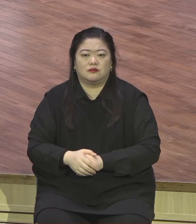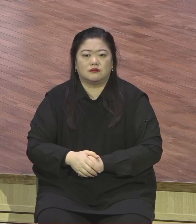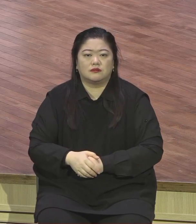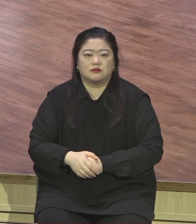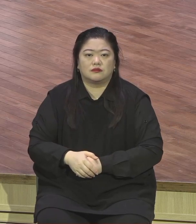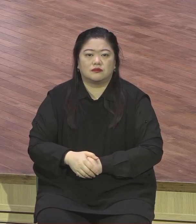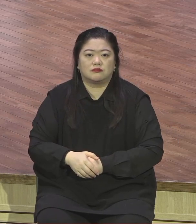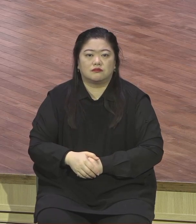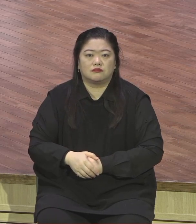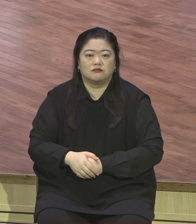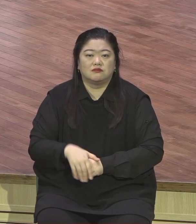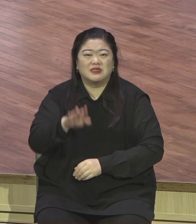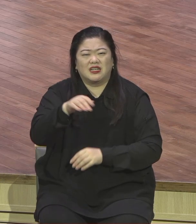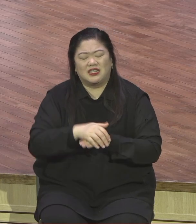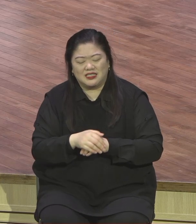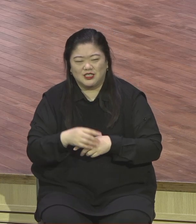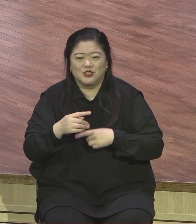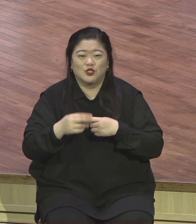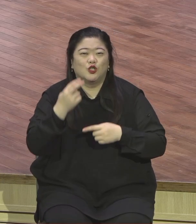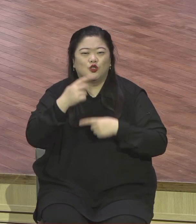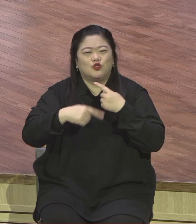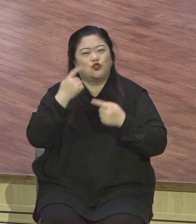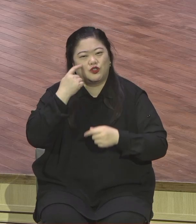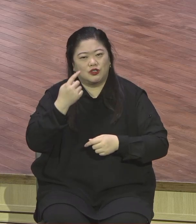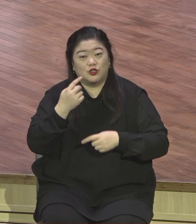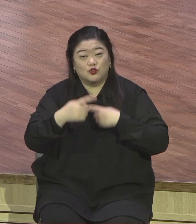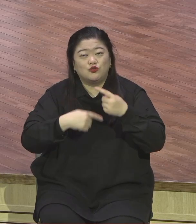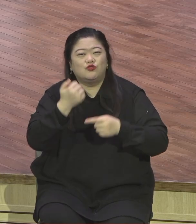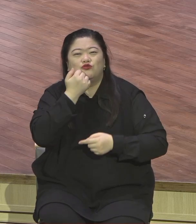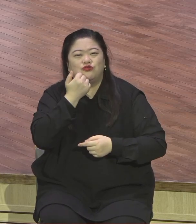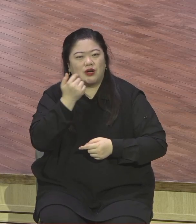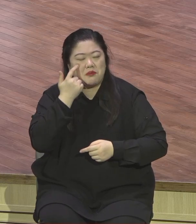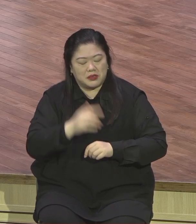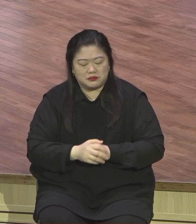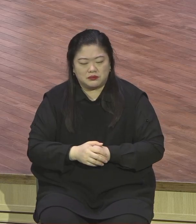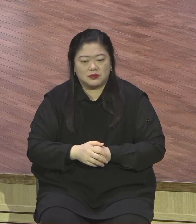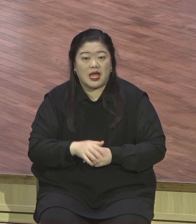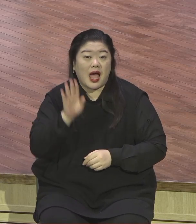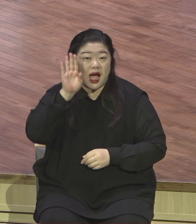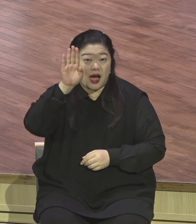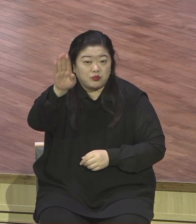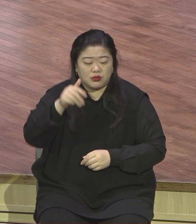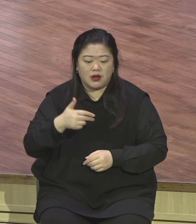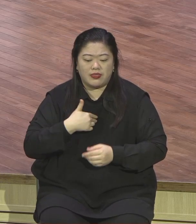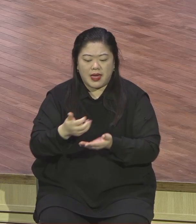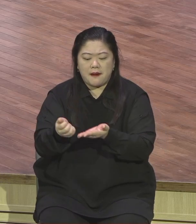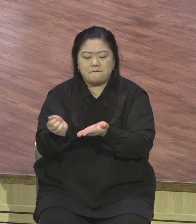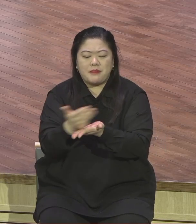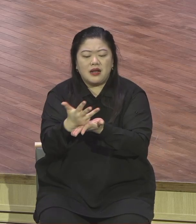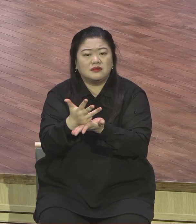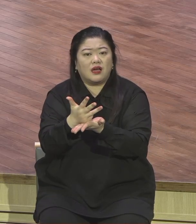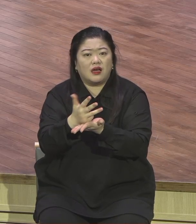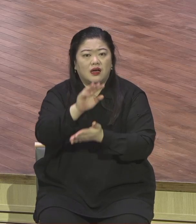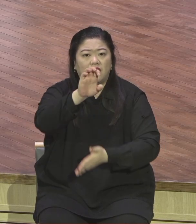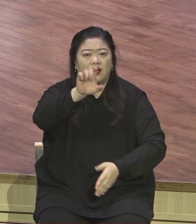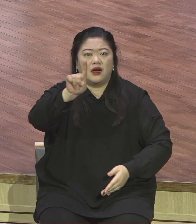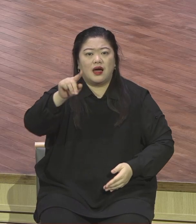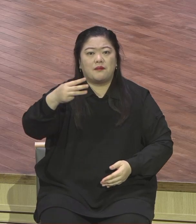완전히 인생이 바뀌는 완전히 성품이 바뀌고 체질이 바뀌고 성령의 사람으로 창조의 능력을 처음한